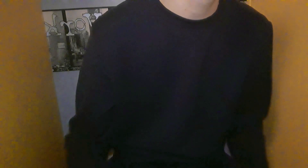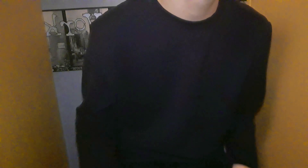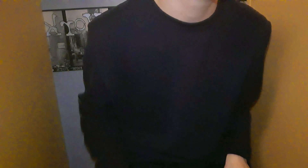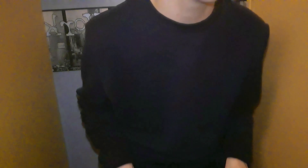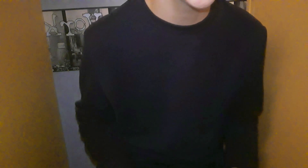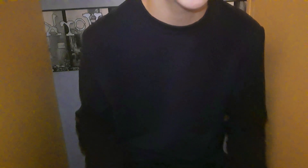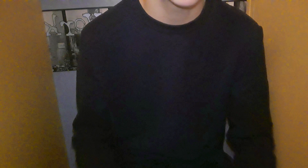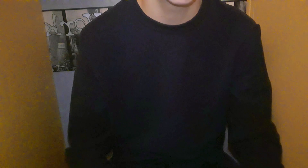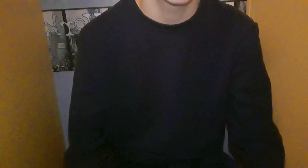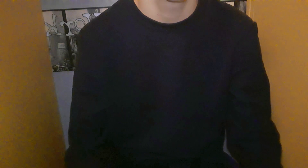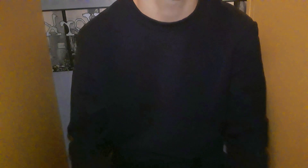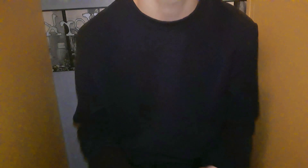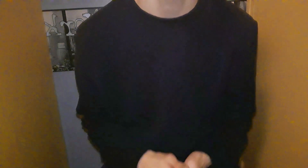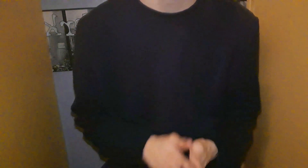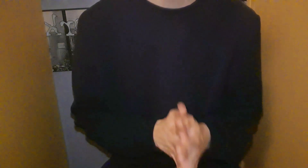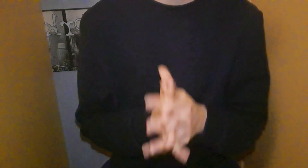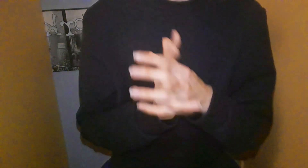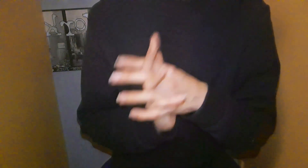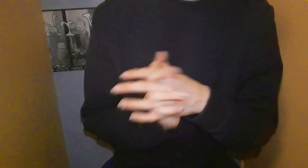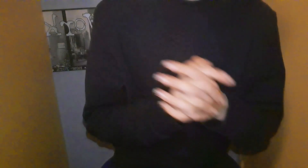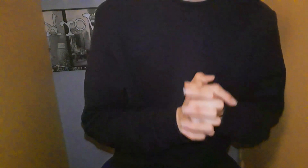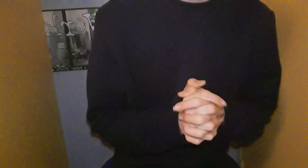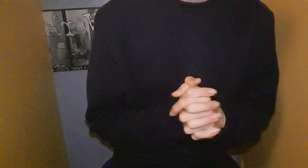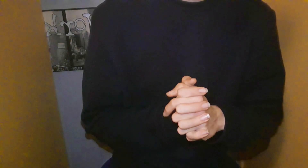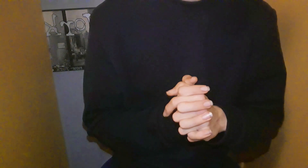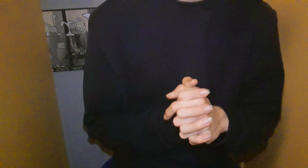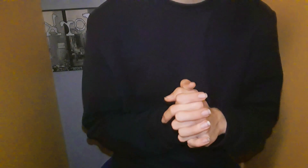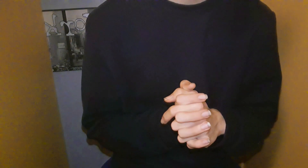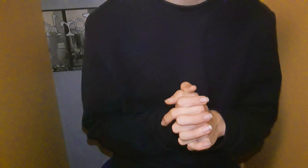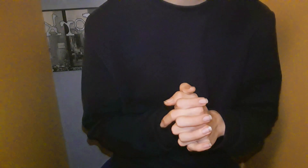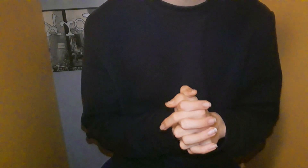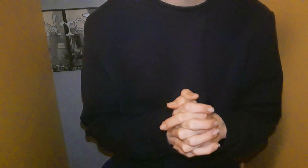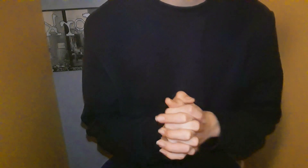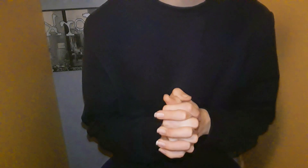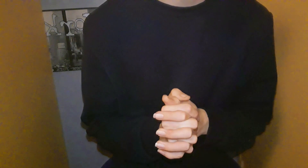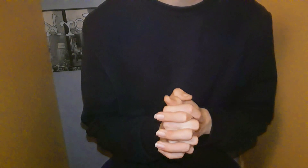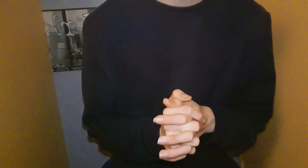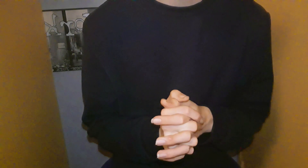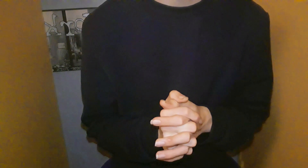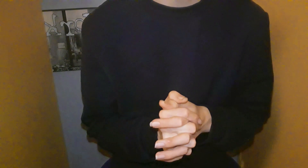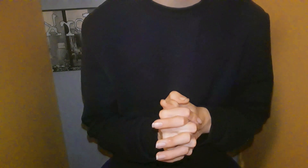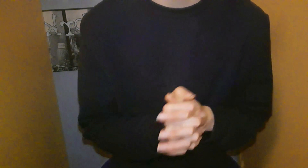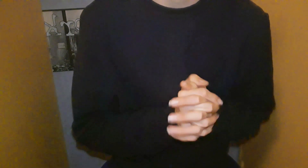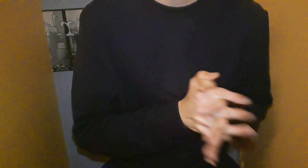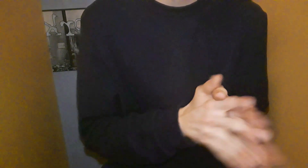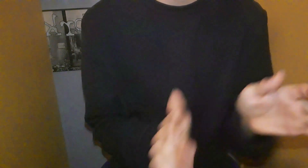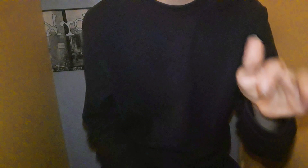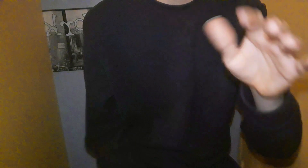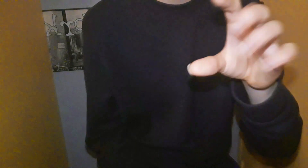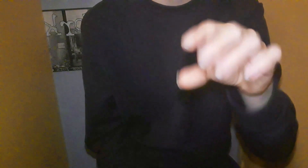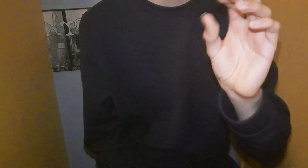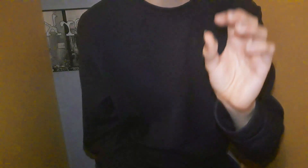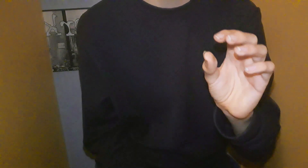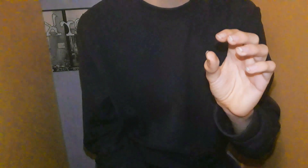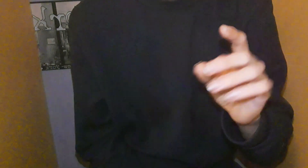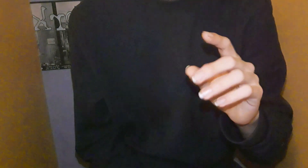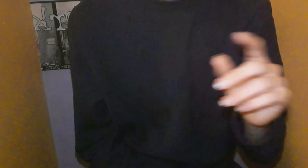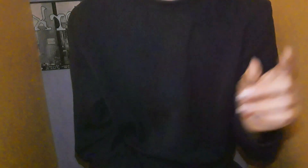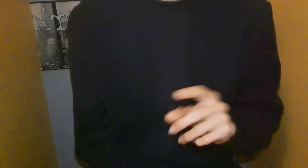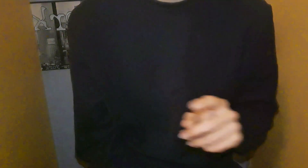il y un truc, par contre Que genre,'aime pas trop faire C'est les cookies Parce qu'en fait, les cookies Le problème, c'est que Je suis obligé de mettre mes marres dans la pâte En fait, le problème,